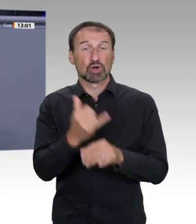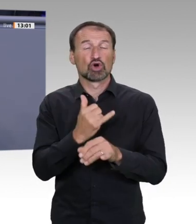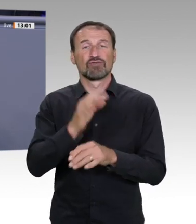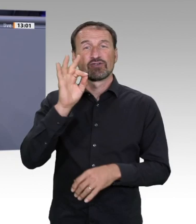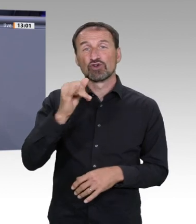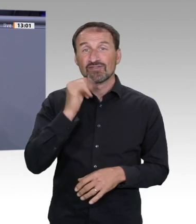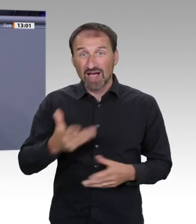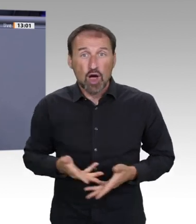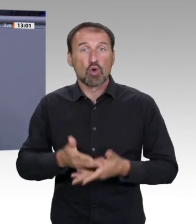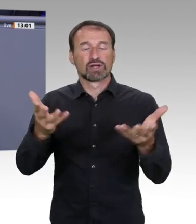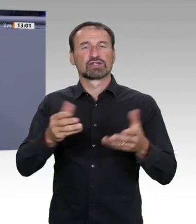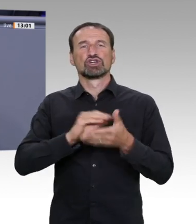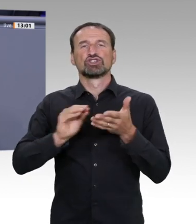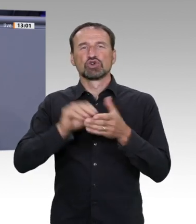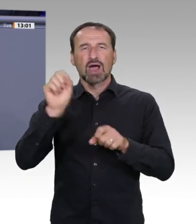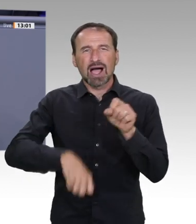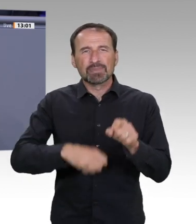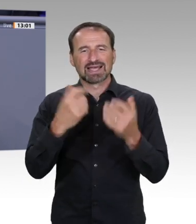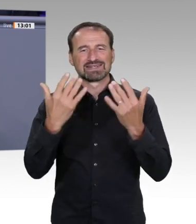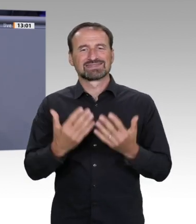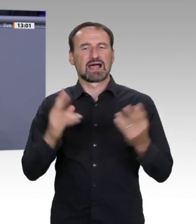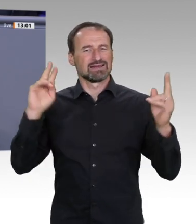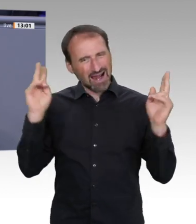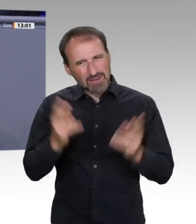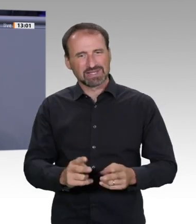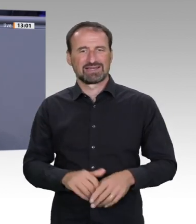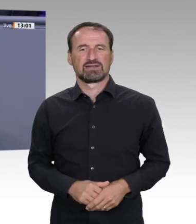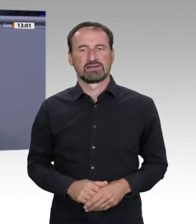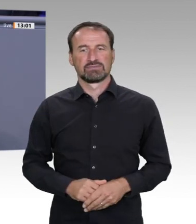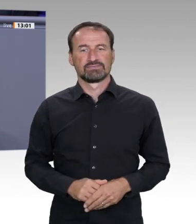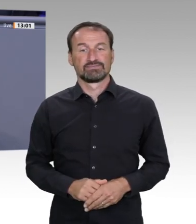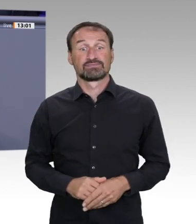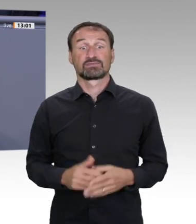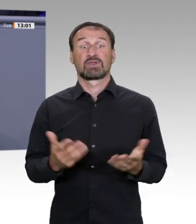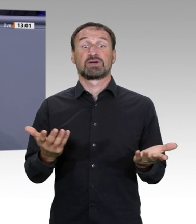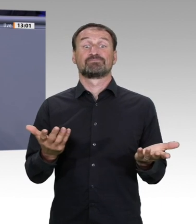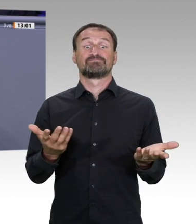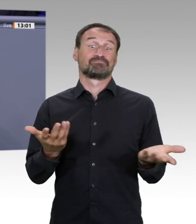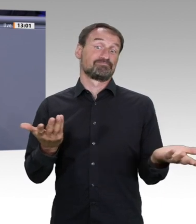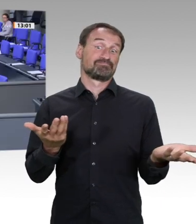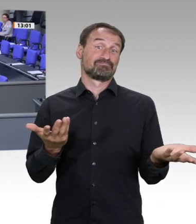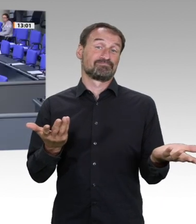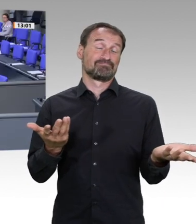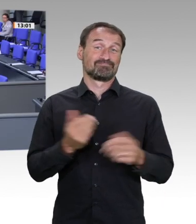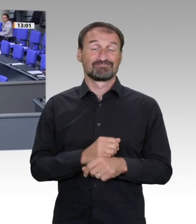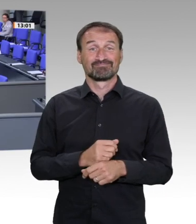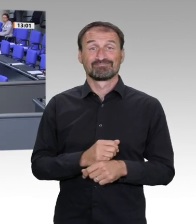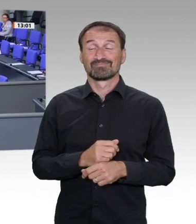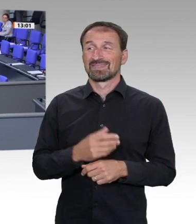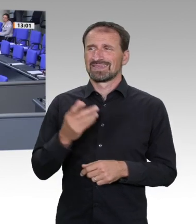bitte vergleichen Sie die Zahlen, Frau Ministerin, Sie ist zumindest nicht auf der Regierungsbank, kann also